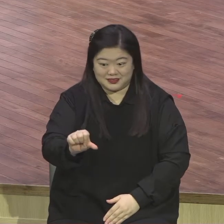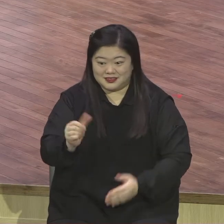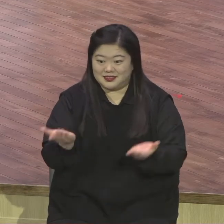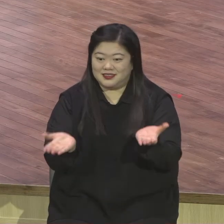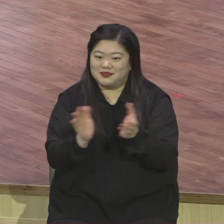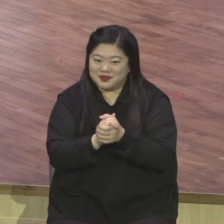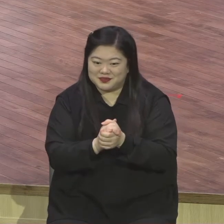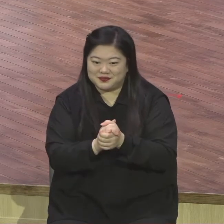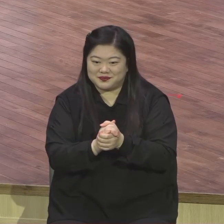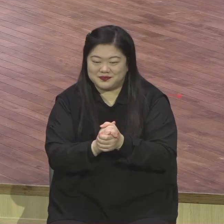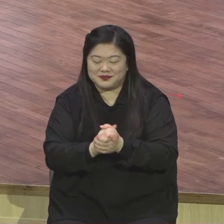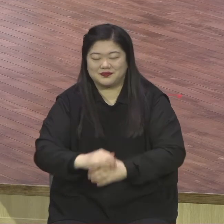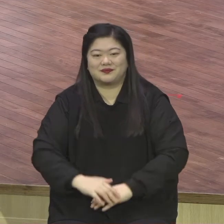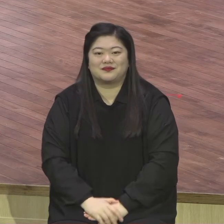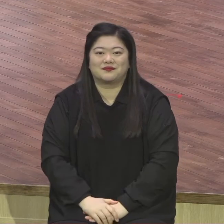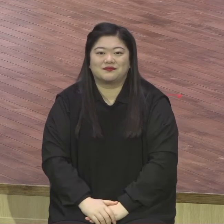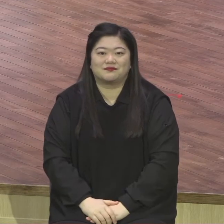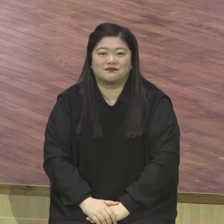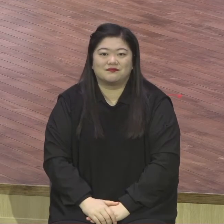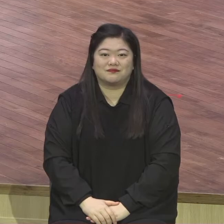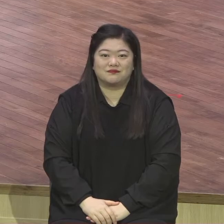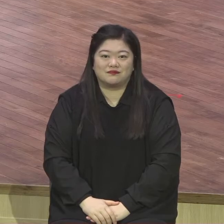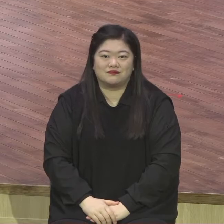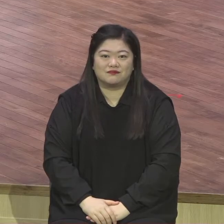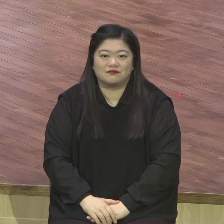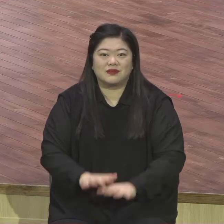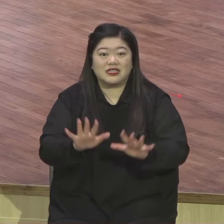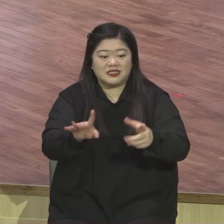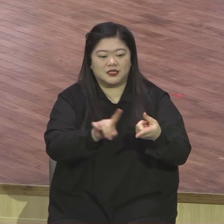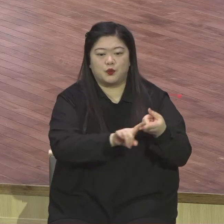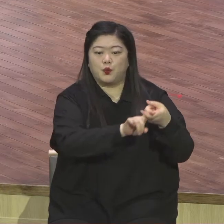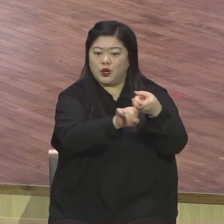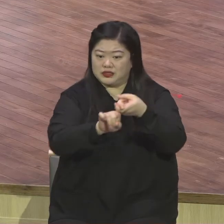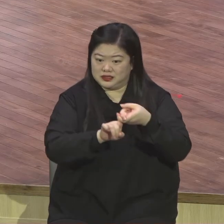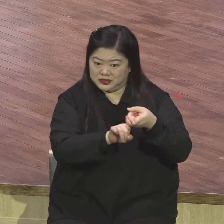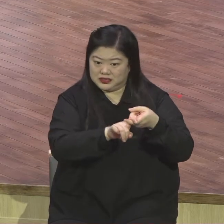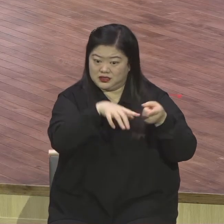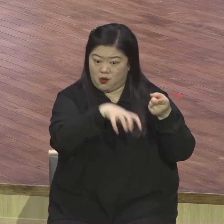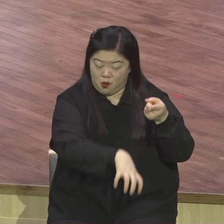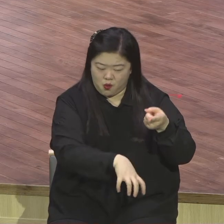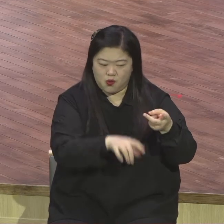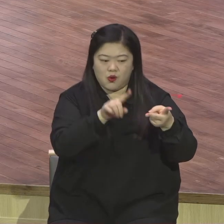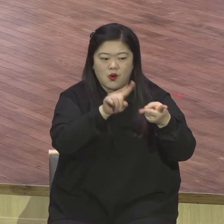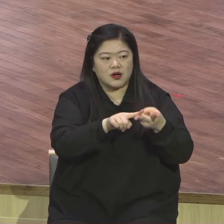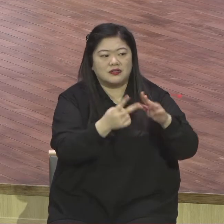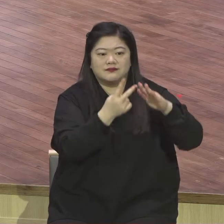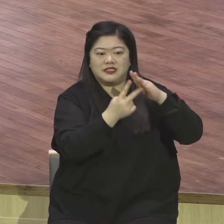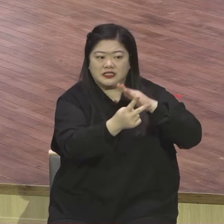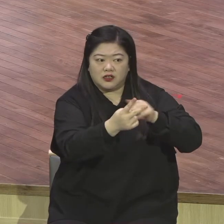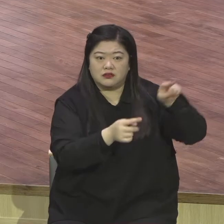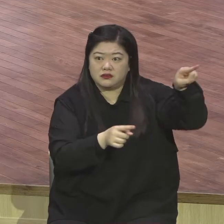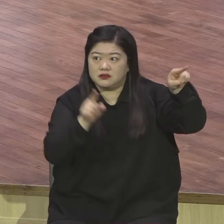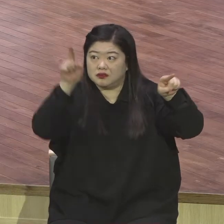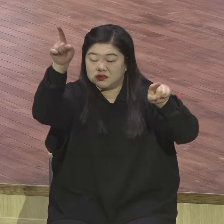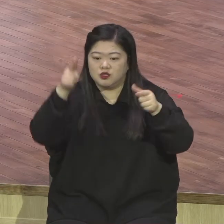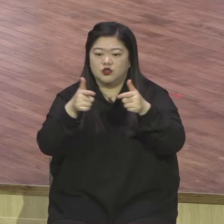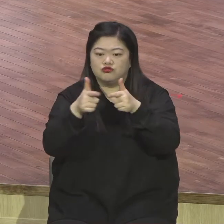아멘. 은니스홀, 지금 비전홀 6층, 7층, 8층 우리 문화센터 10층